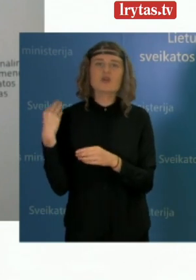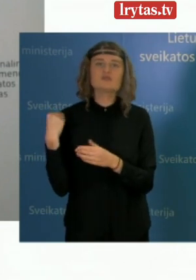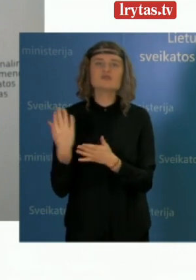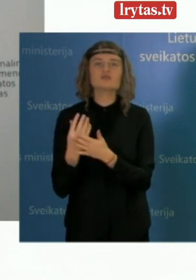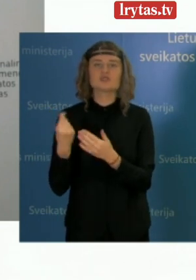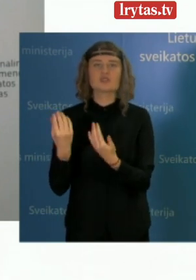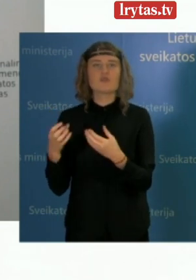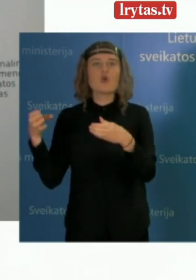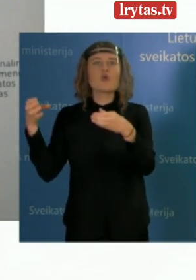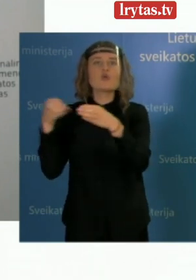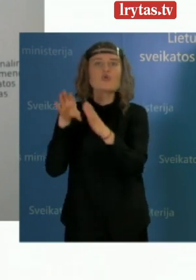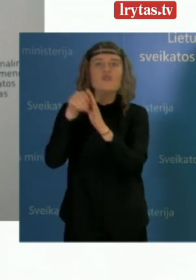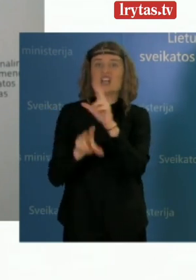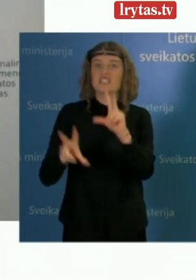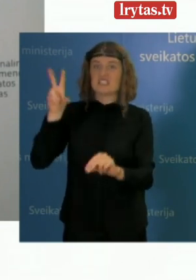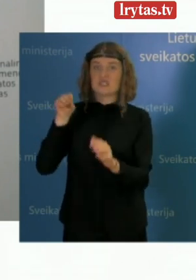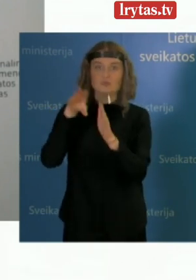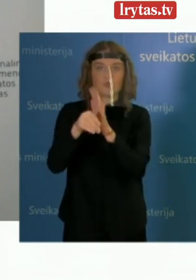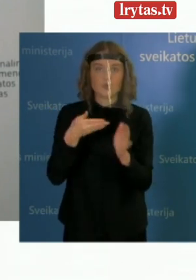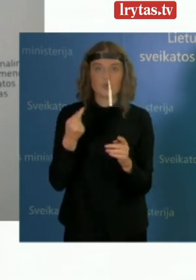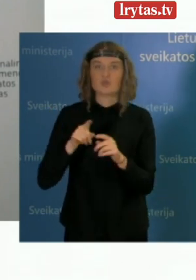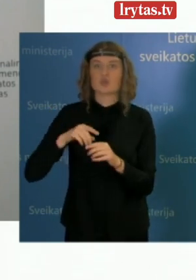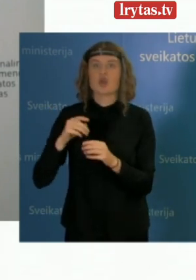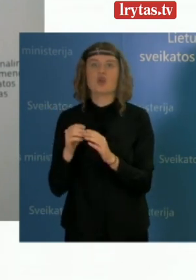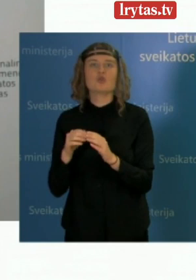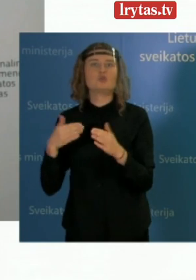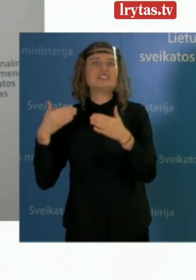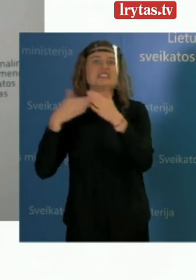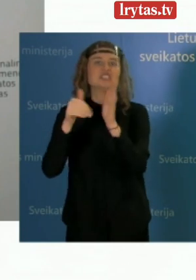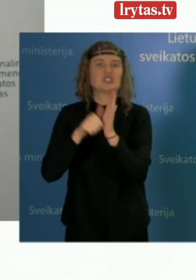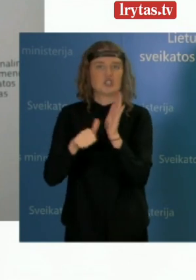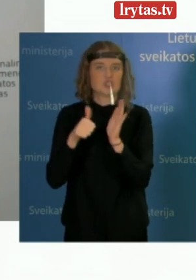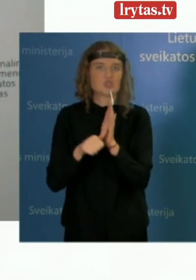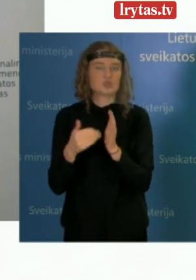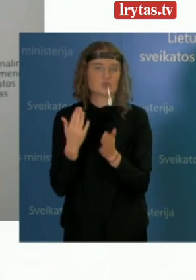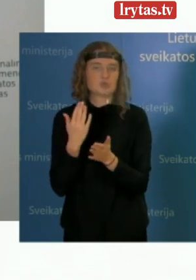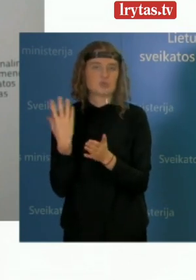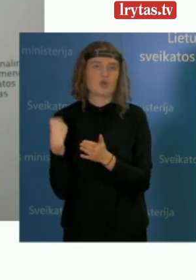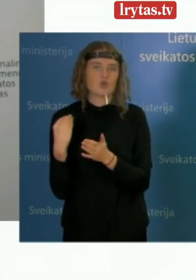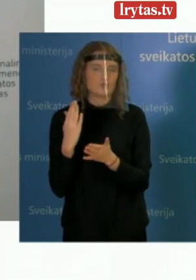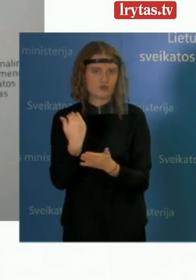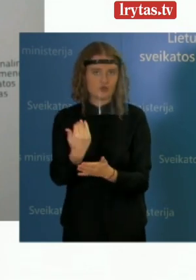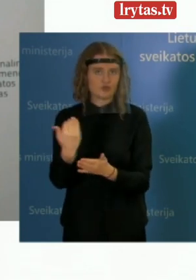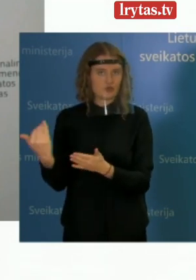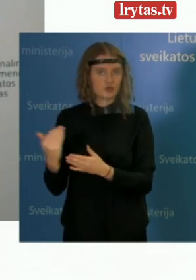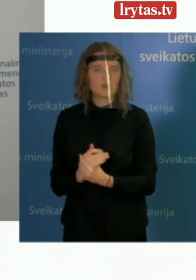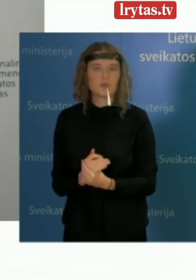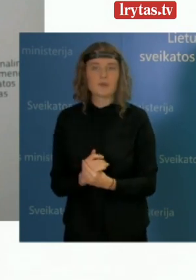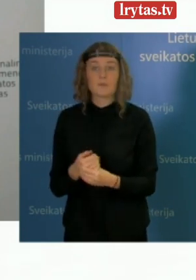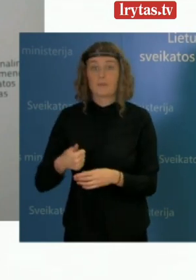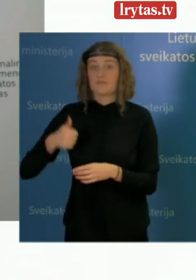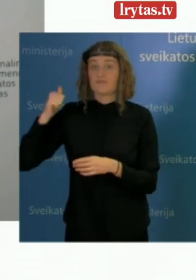pagal amžių rizikos grupį, yra jaunesnių iš 60 metų amžiaus. Kaldant apie praėjusią parą, tai taip pat